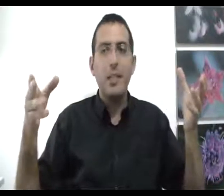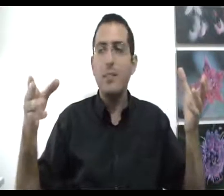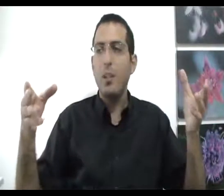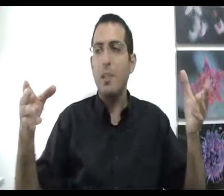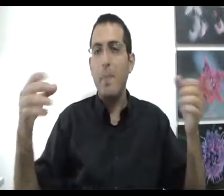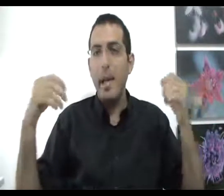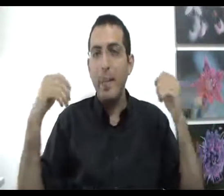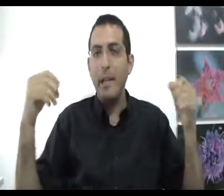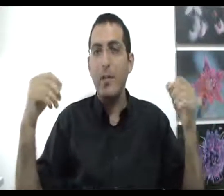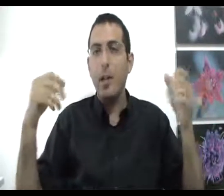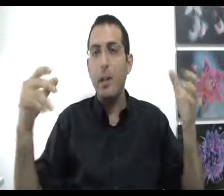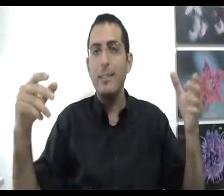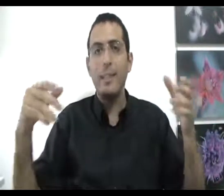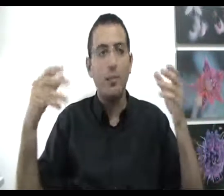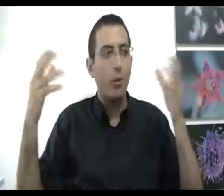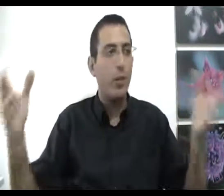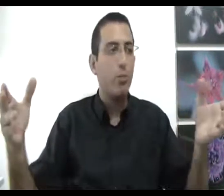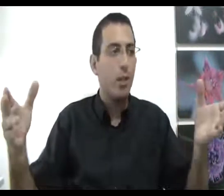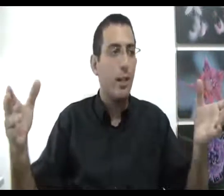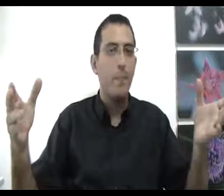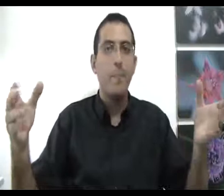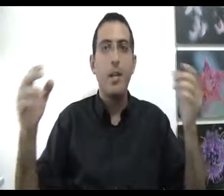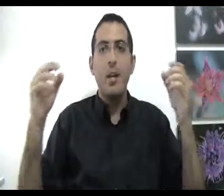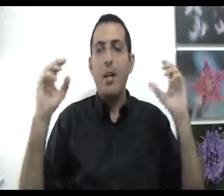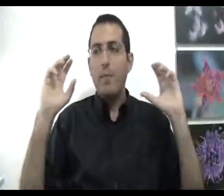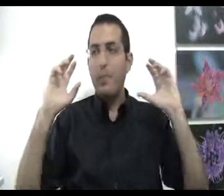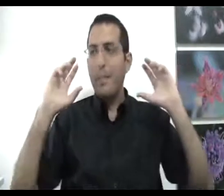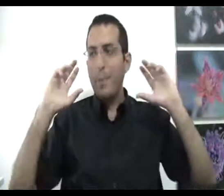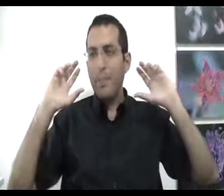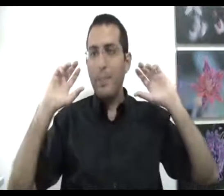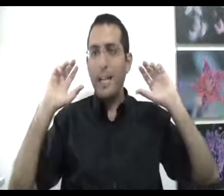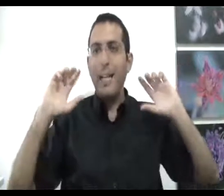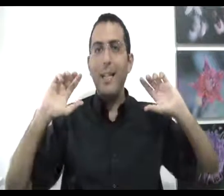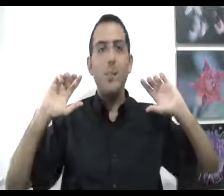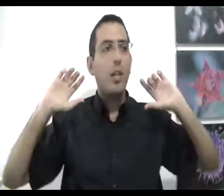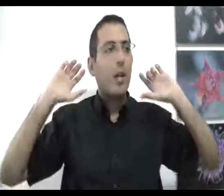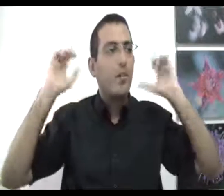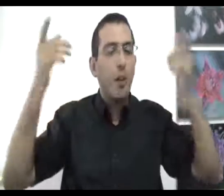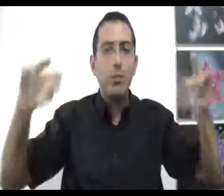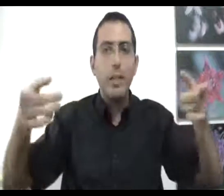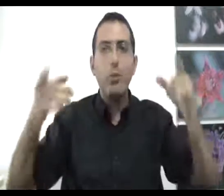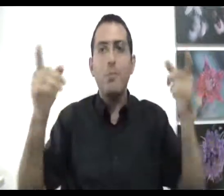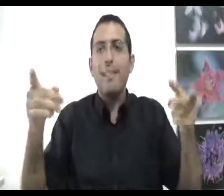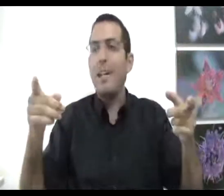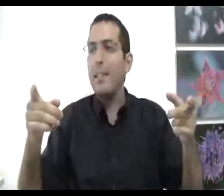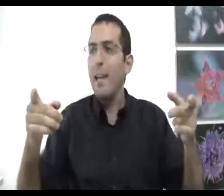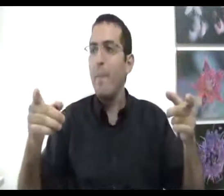לעשות, המאמן או היועץ צריך לבוא לאותו אדם הוא צריך לנסות לחוות את עוצמת החרדה